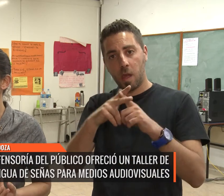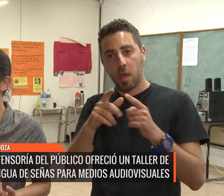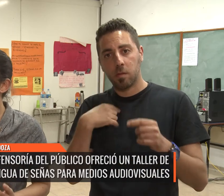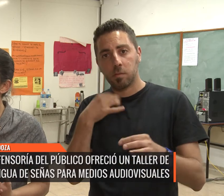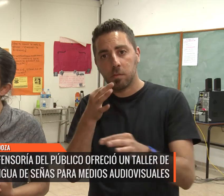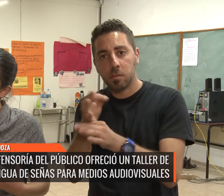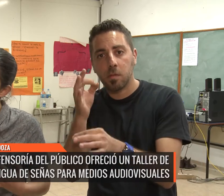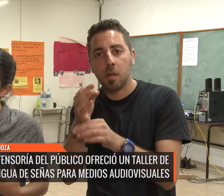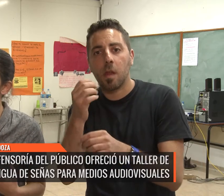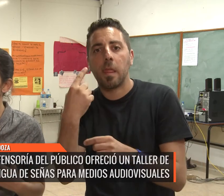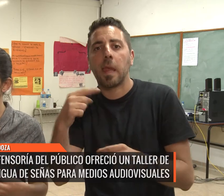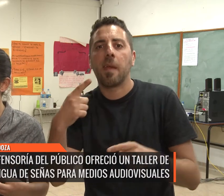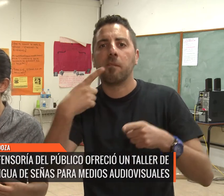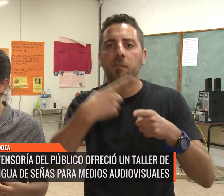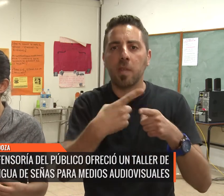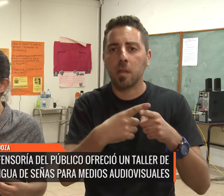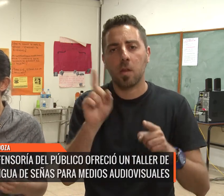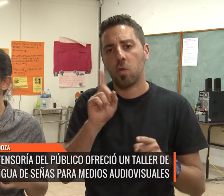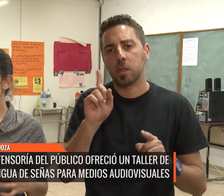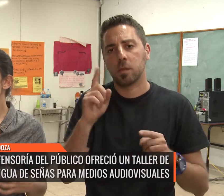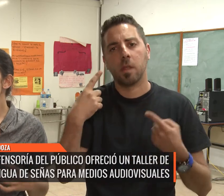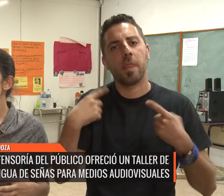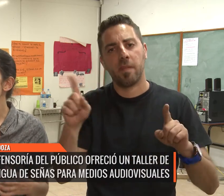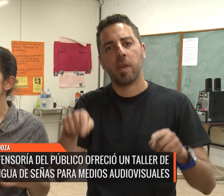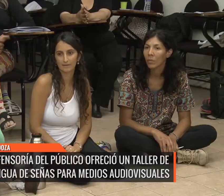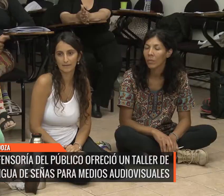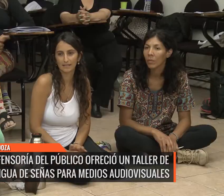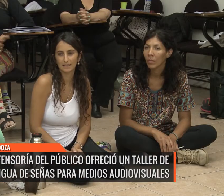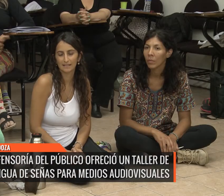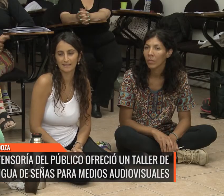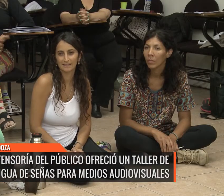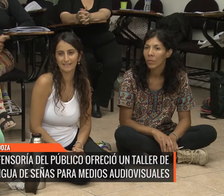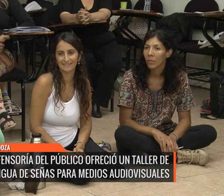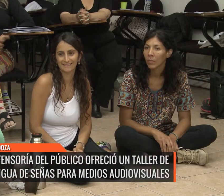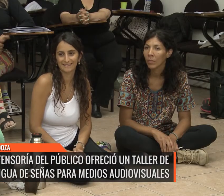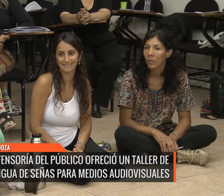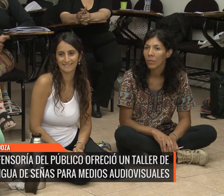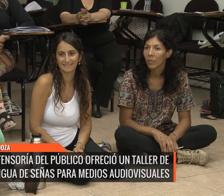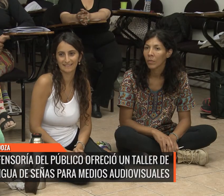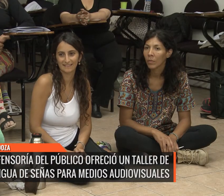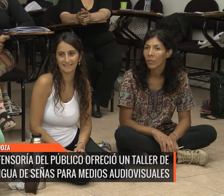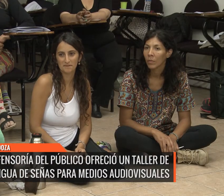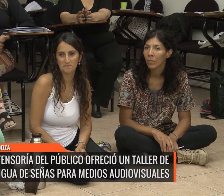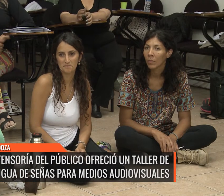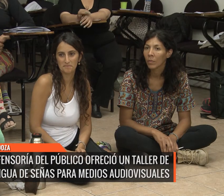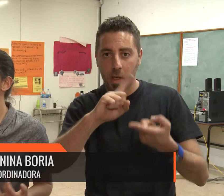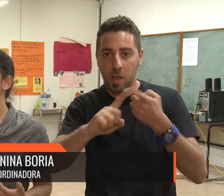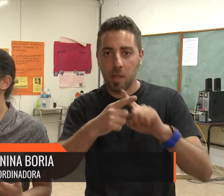eventos, sino estamos pensando específicamente cómo sería la tarea de trabajar frente a cámaras, traduciendo un noticiero, un